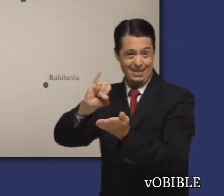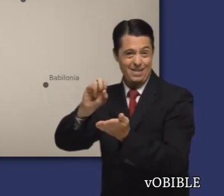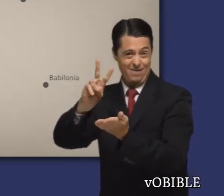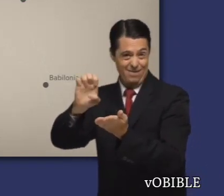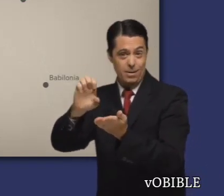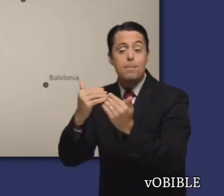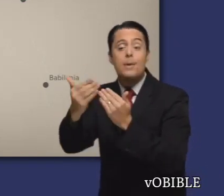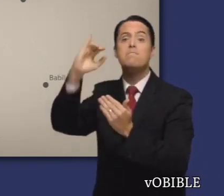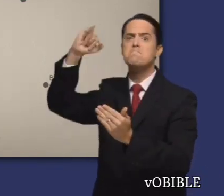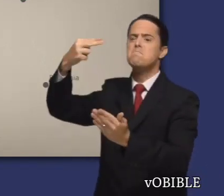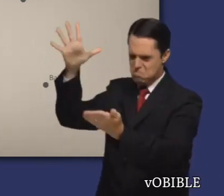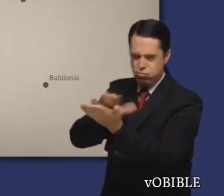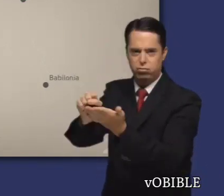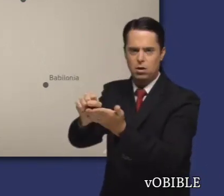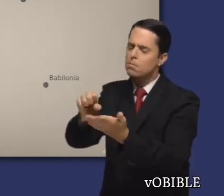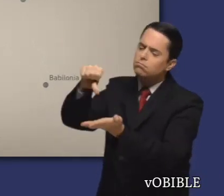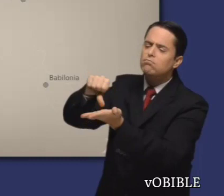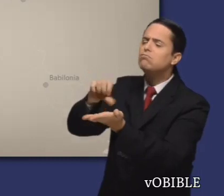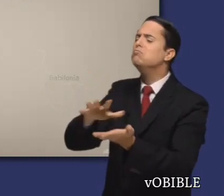total de la ciudad asiria de Nínive.